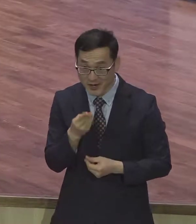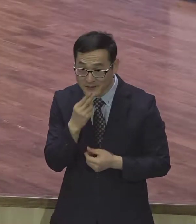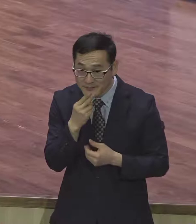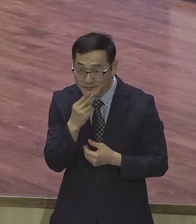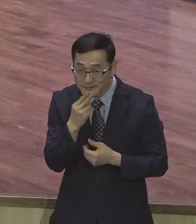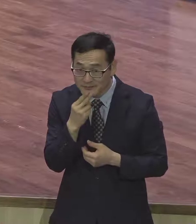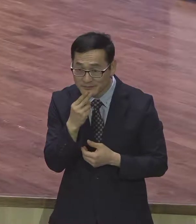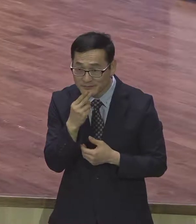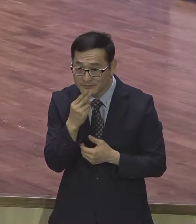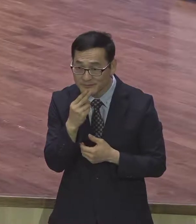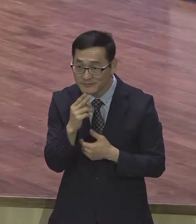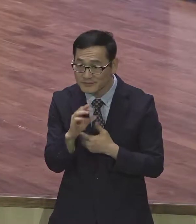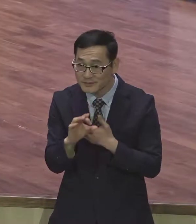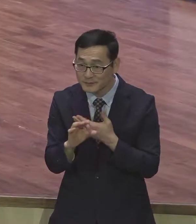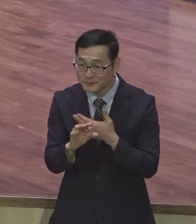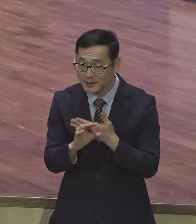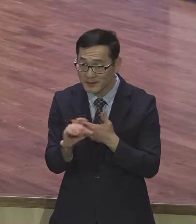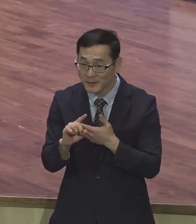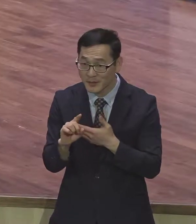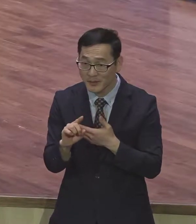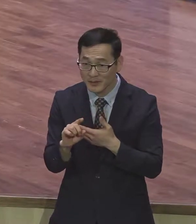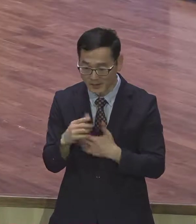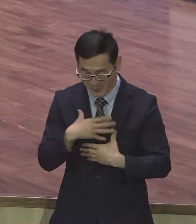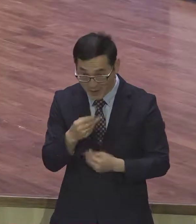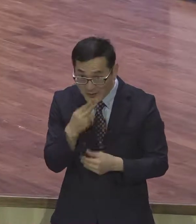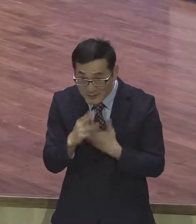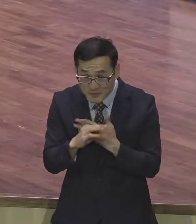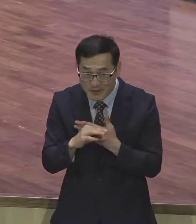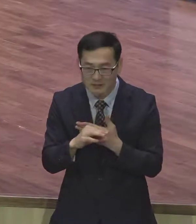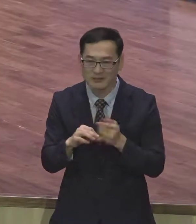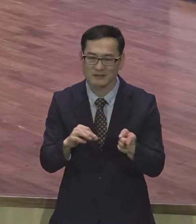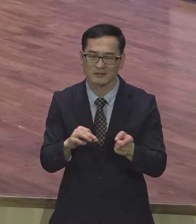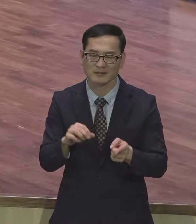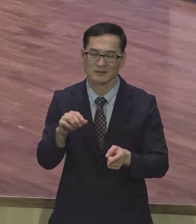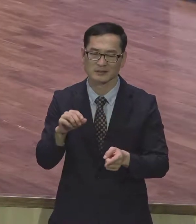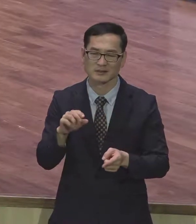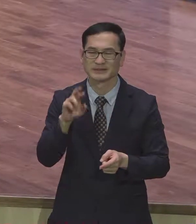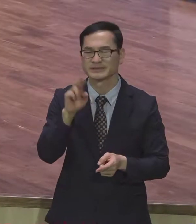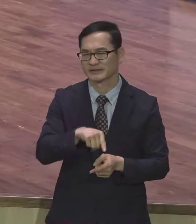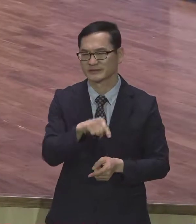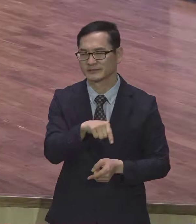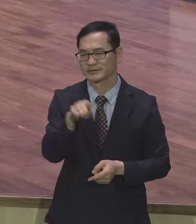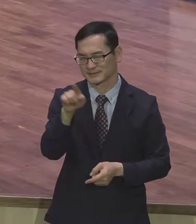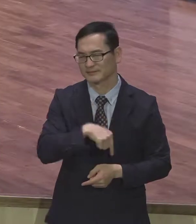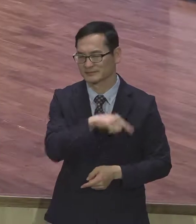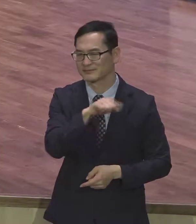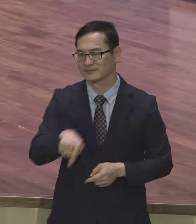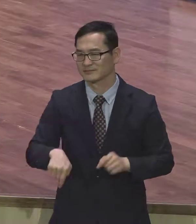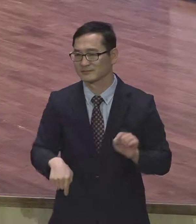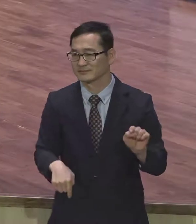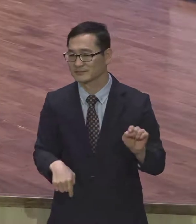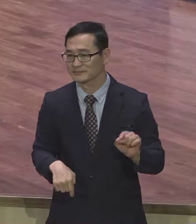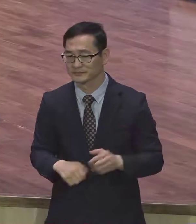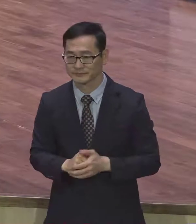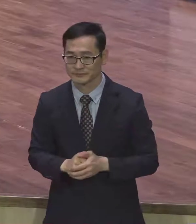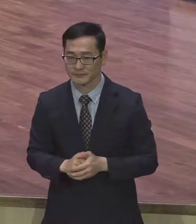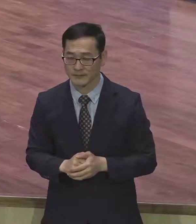이유도 다 틀린 거예요. 이사야 9장 6조를 철지로 하면 예수 그리토를